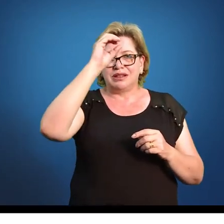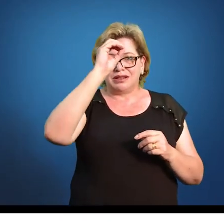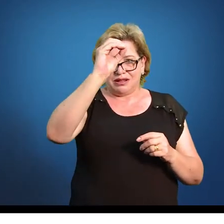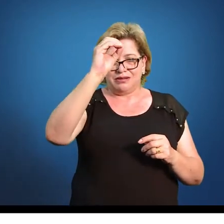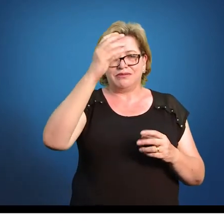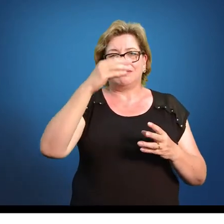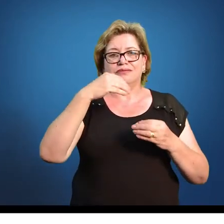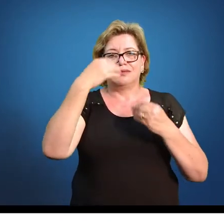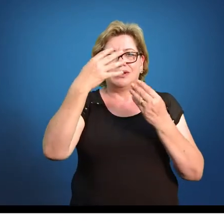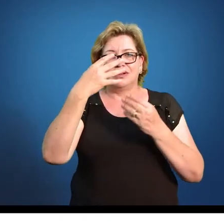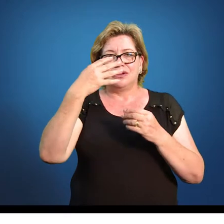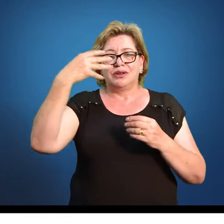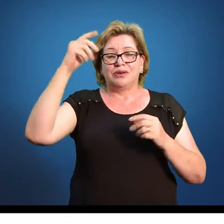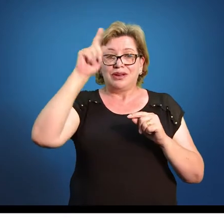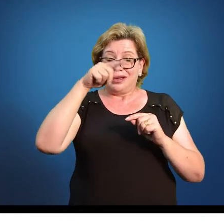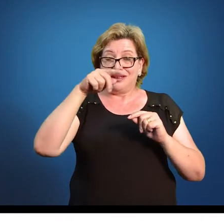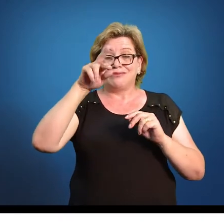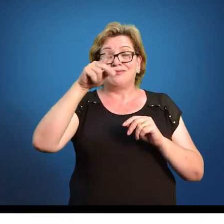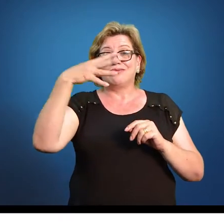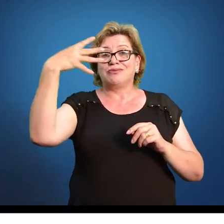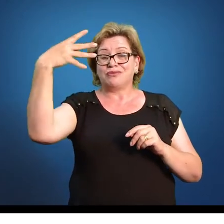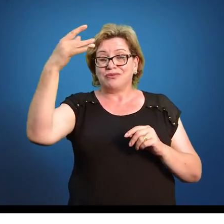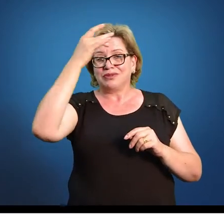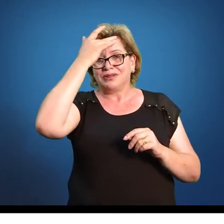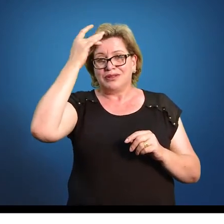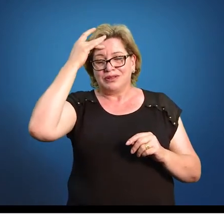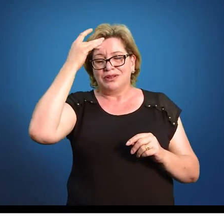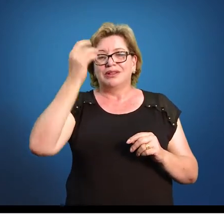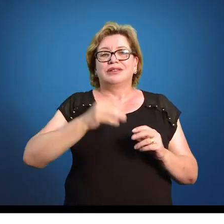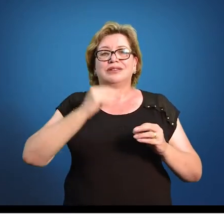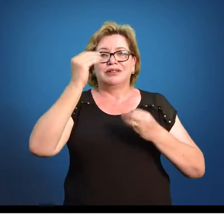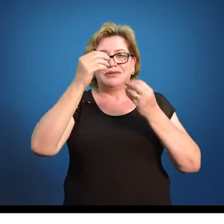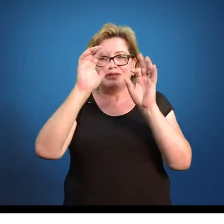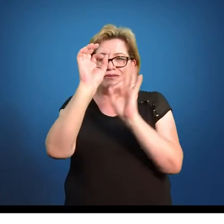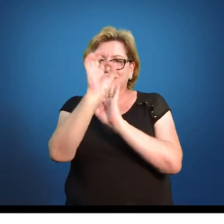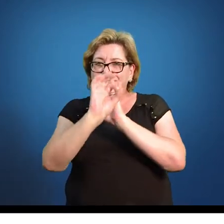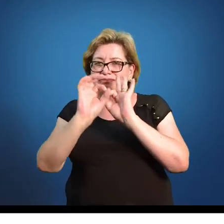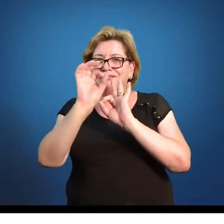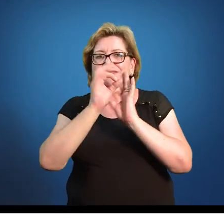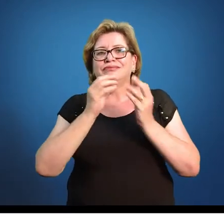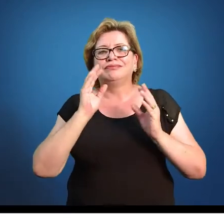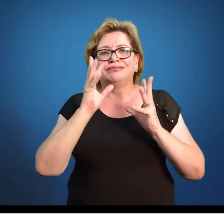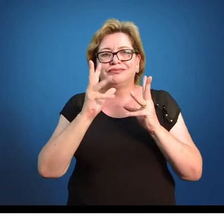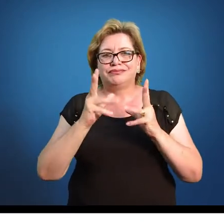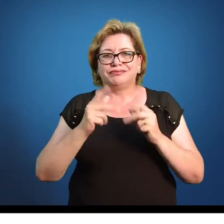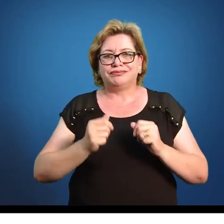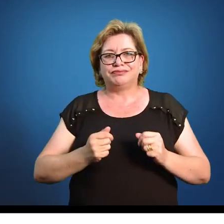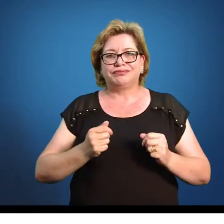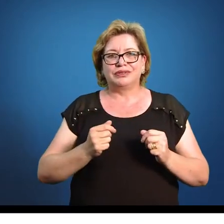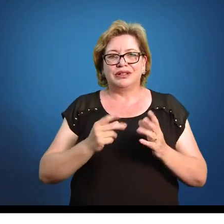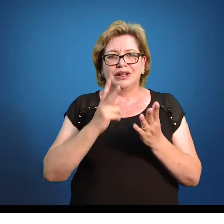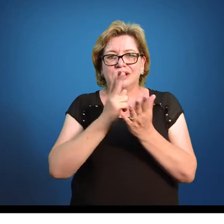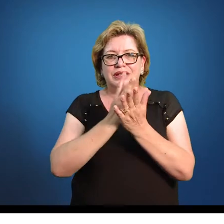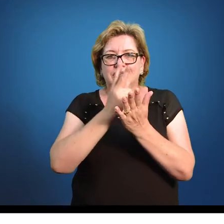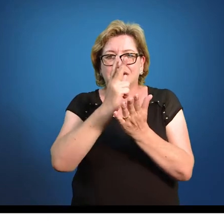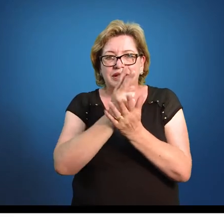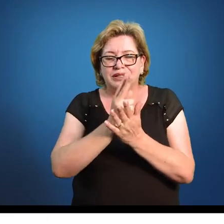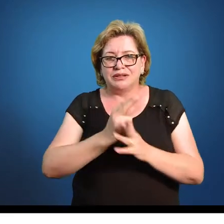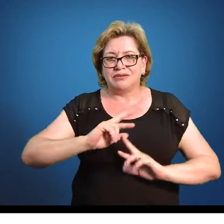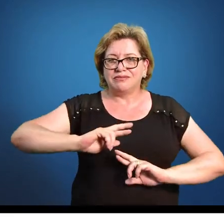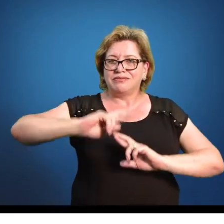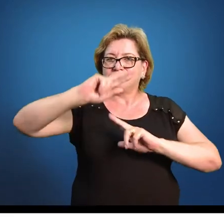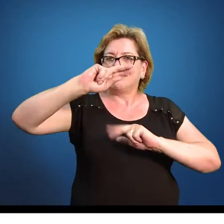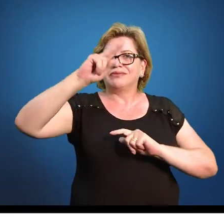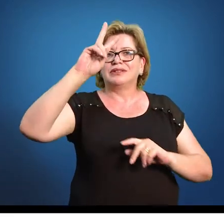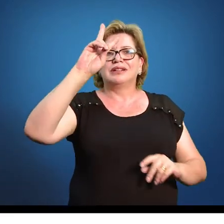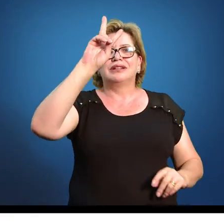quatro pessoas que possuem. E assim sucessivamente. A ideia é a mesma. O número de variáveis distintas, diferentes que